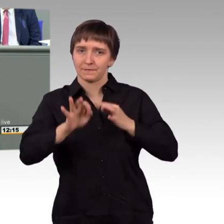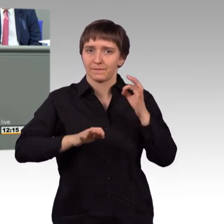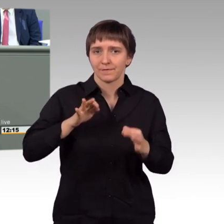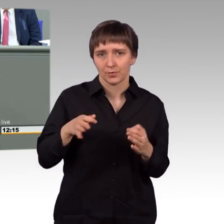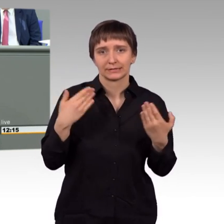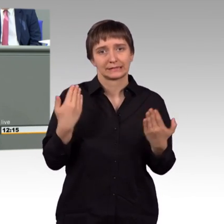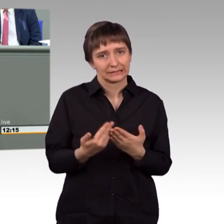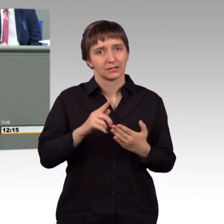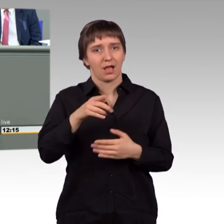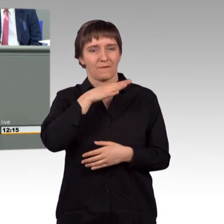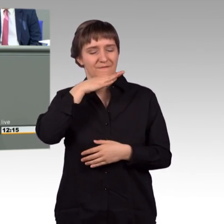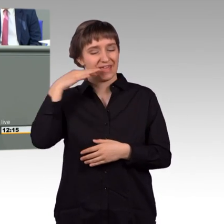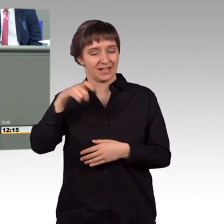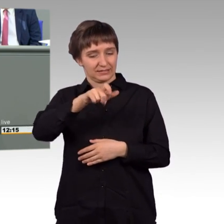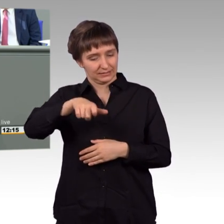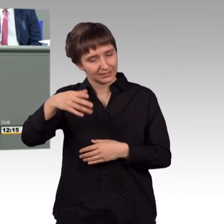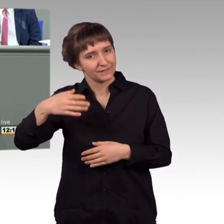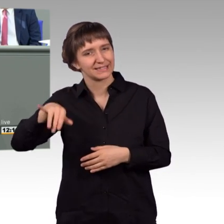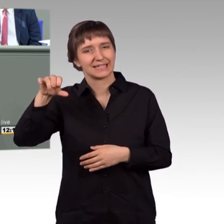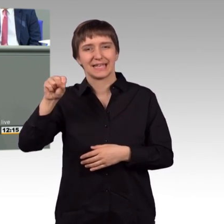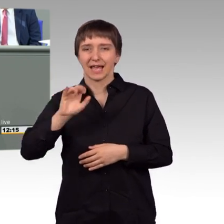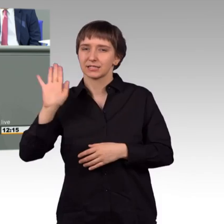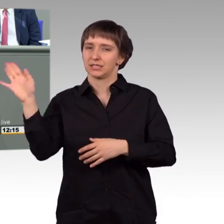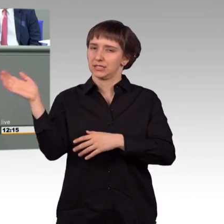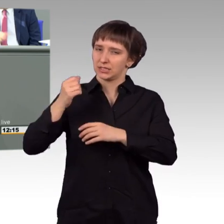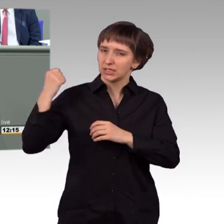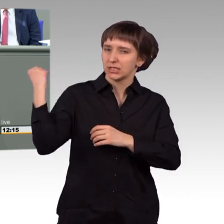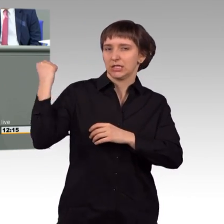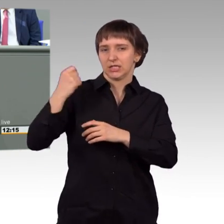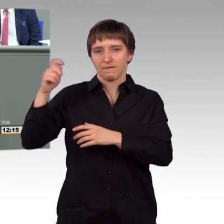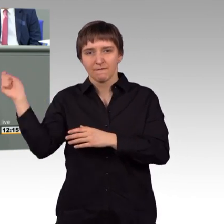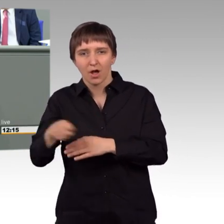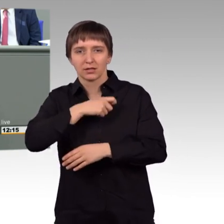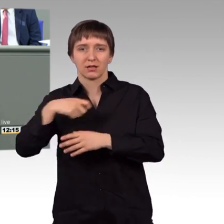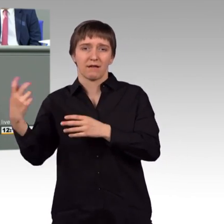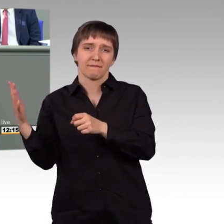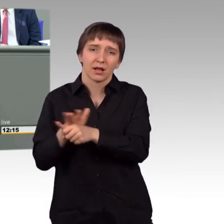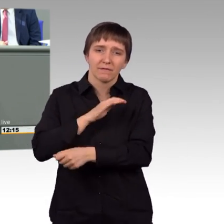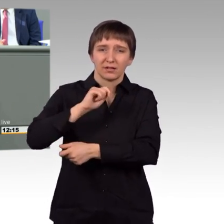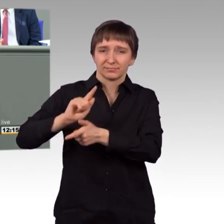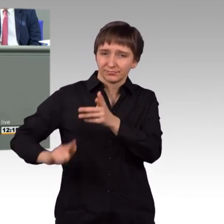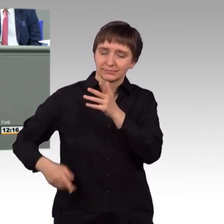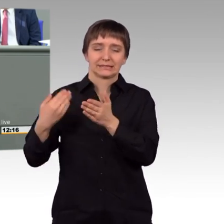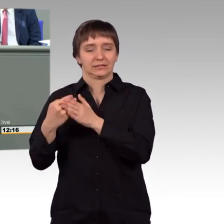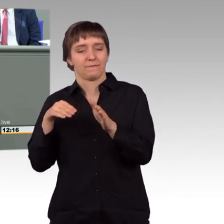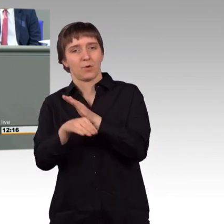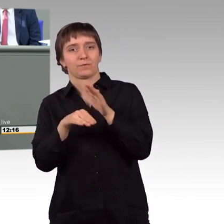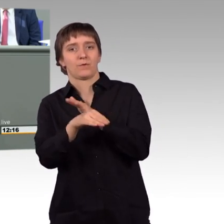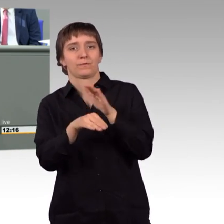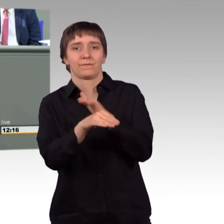Barbaren des IS gefangen, gefoltert, vergewaltigt worden waren. Und mit diesen Flüchtlingen